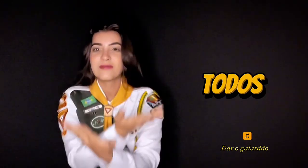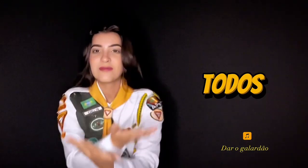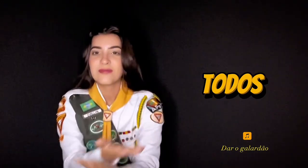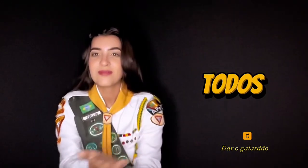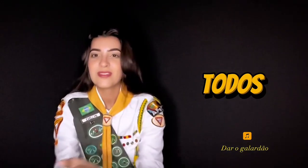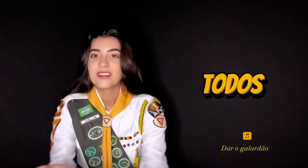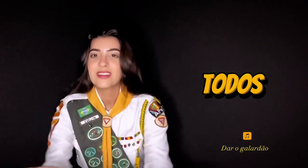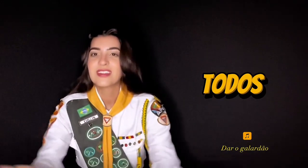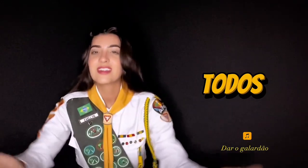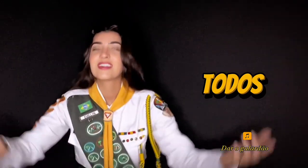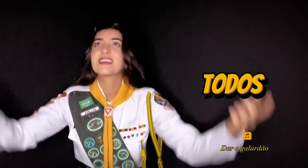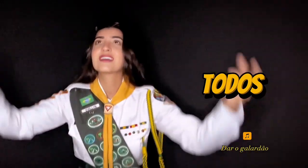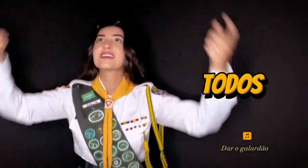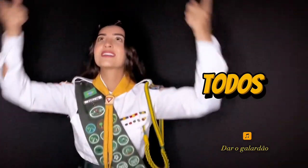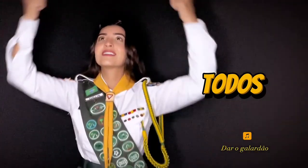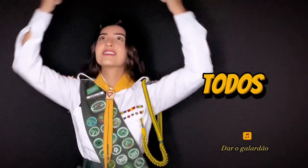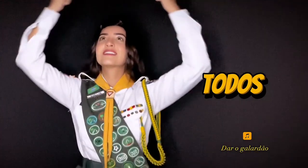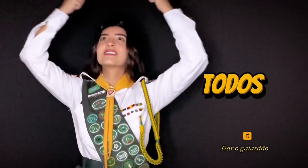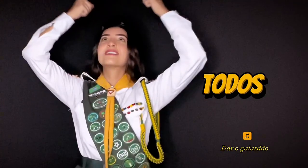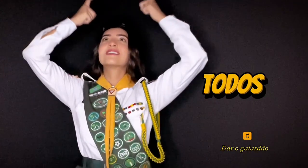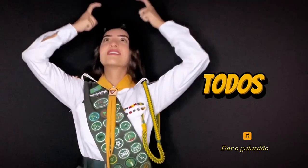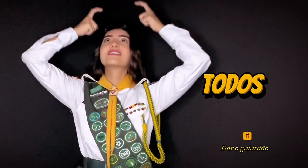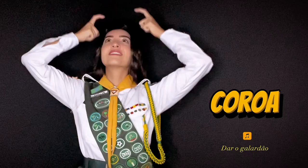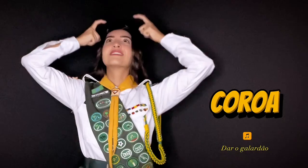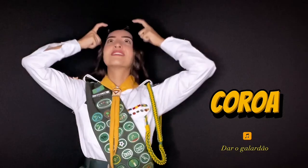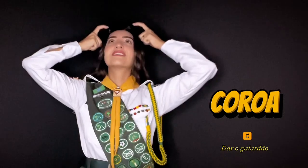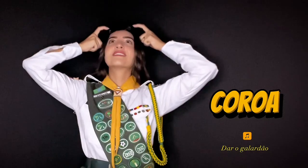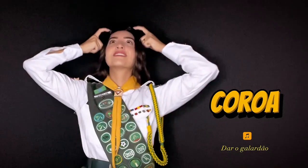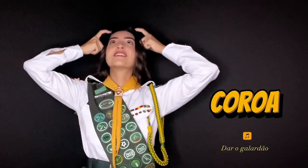Presente para todos vocês Coroa